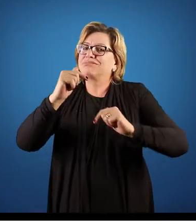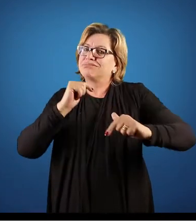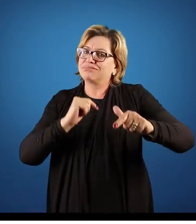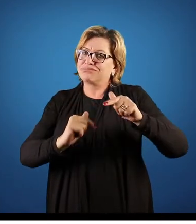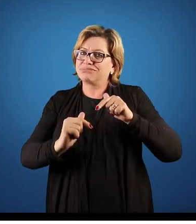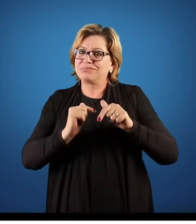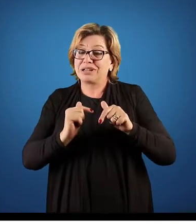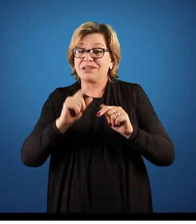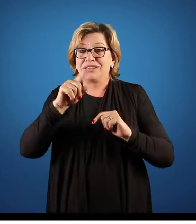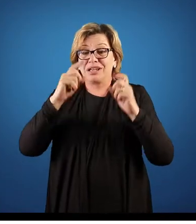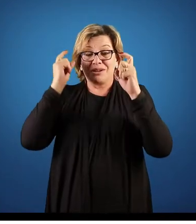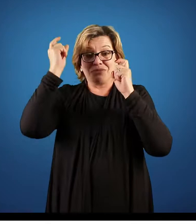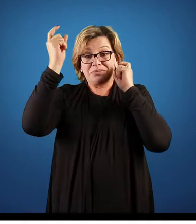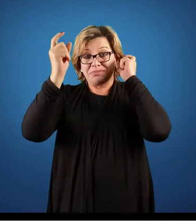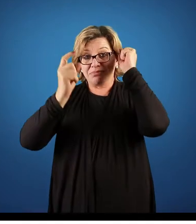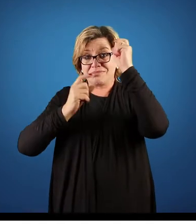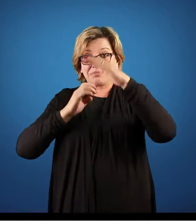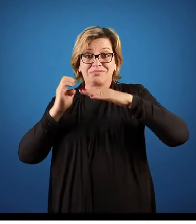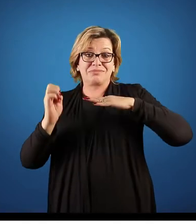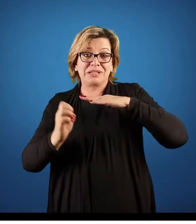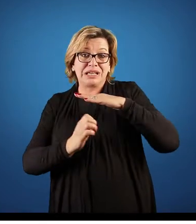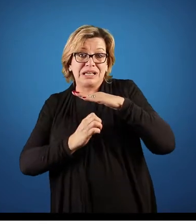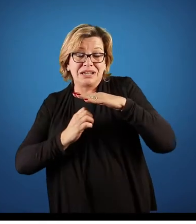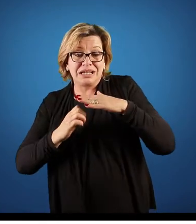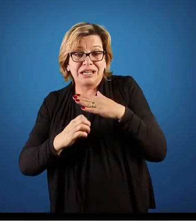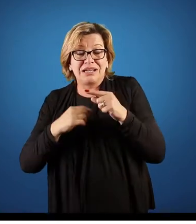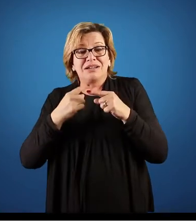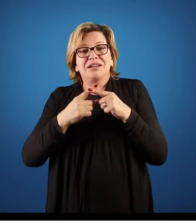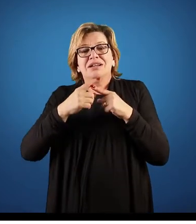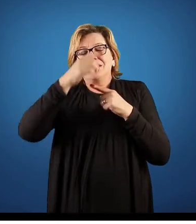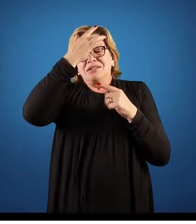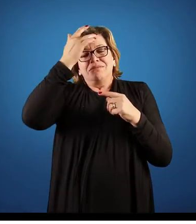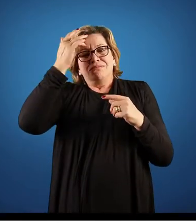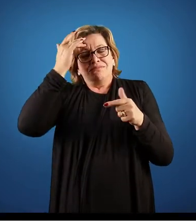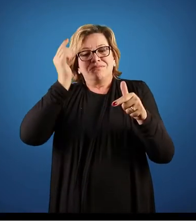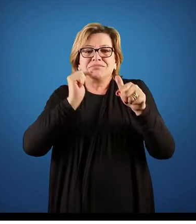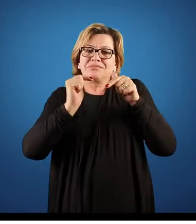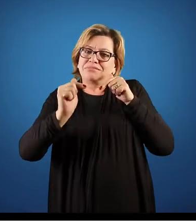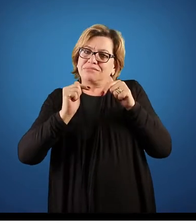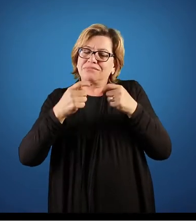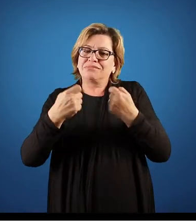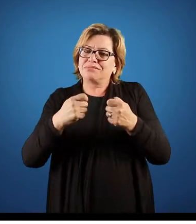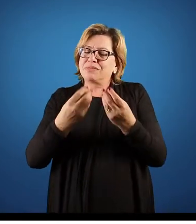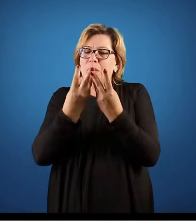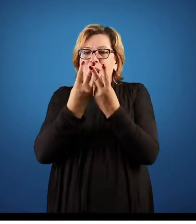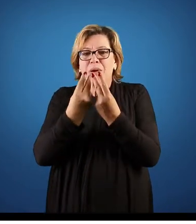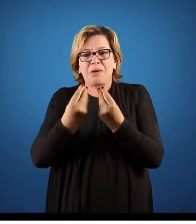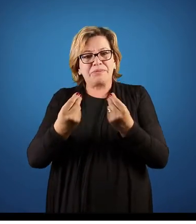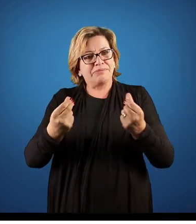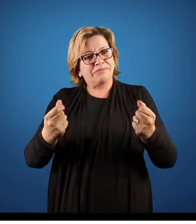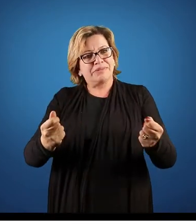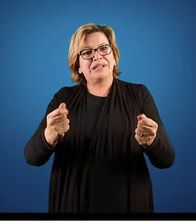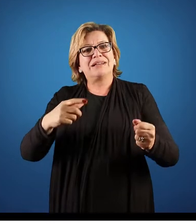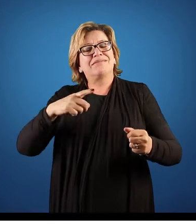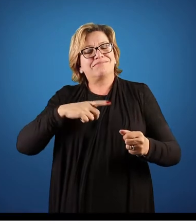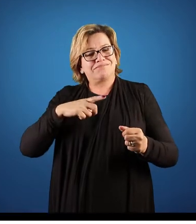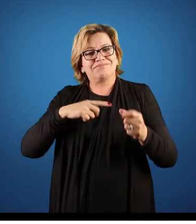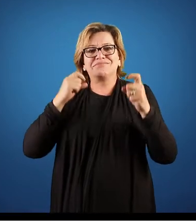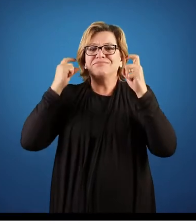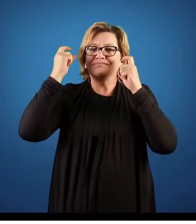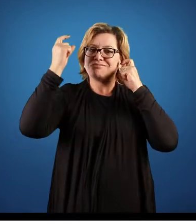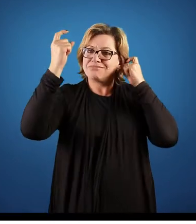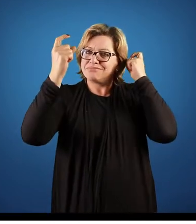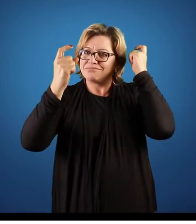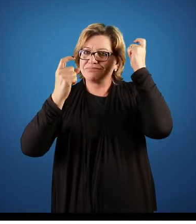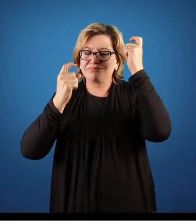hoje. Por que qualidade de vida no trabalho? As pessoas têm que ter qualidade naquilo que elas estão indo trabalhar. Então hoje há uma preocupação